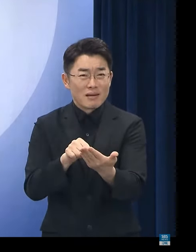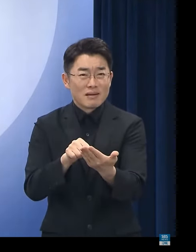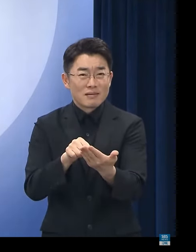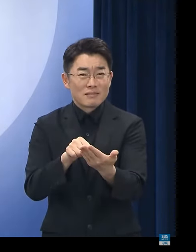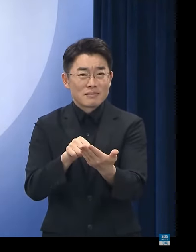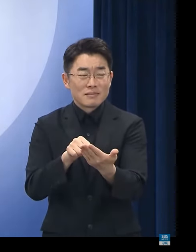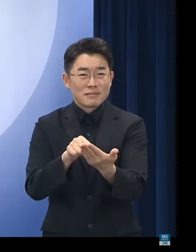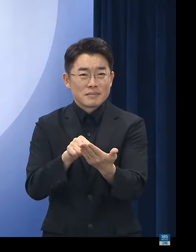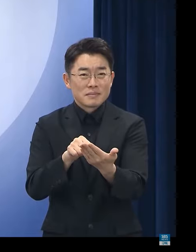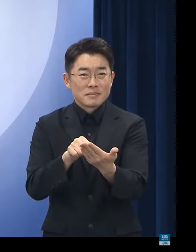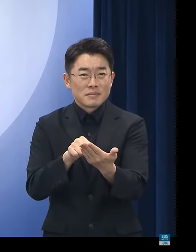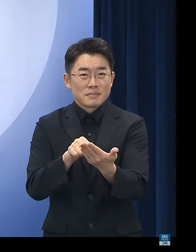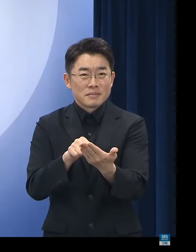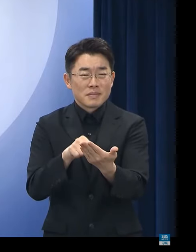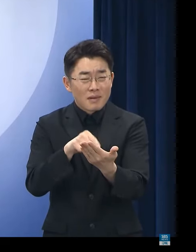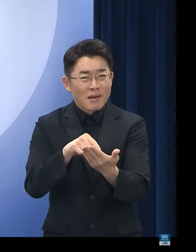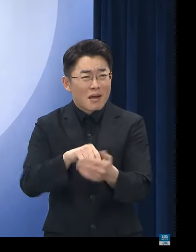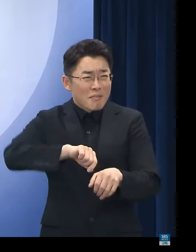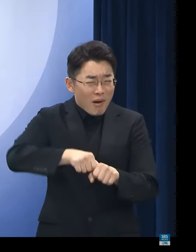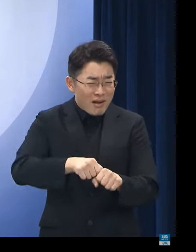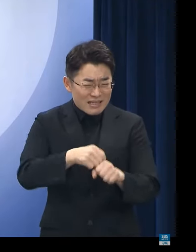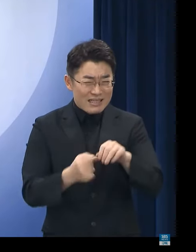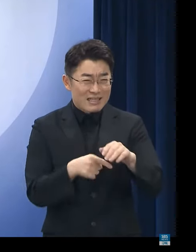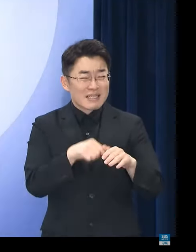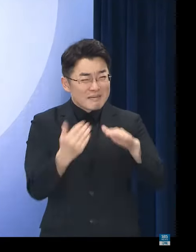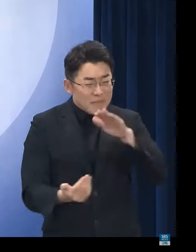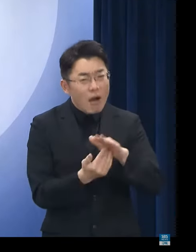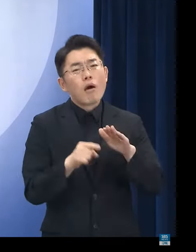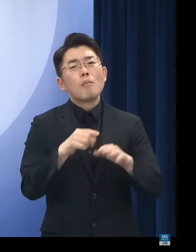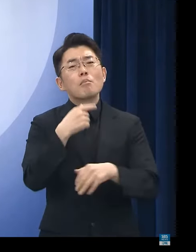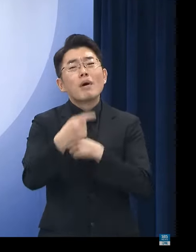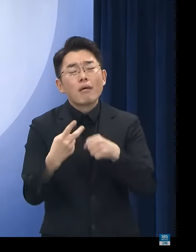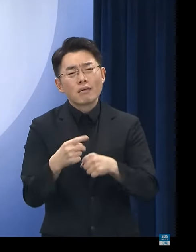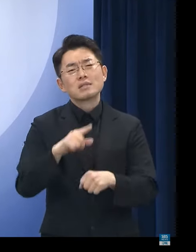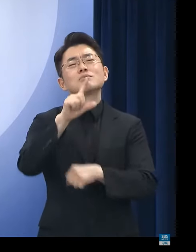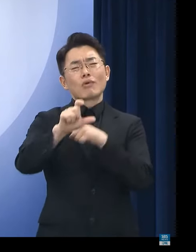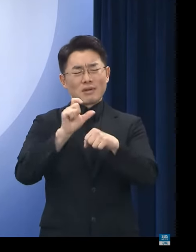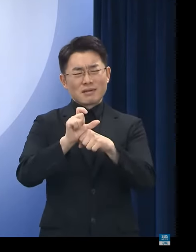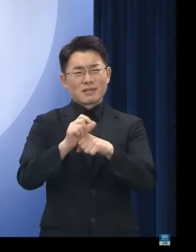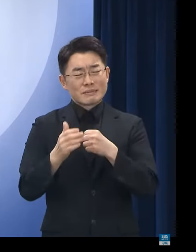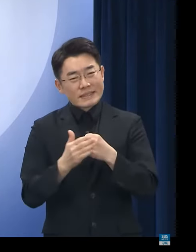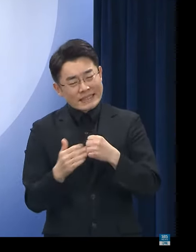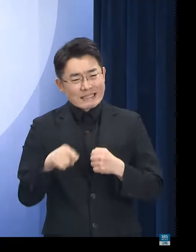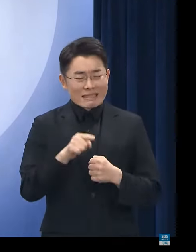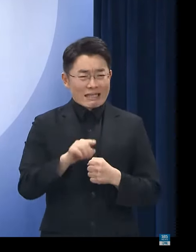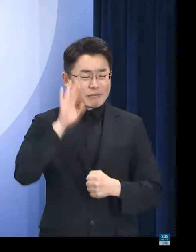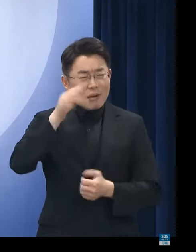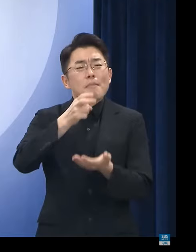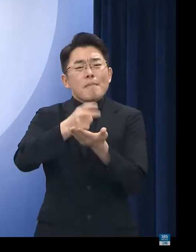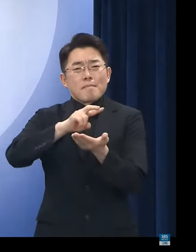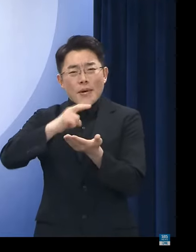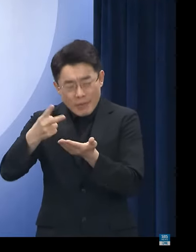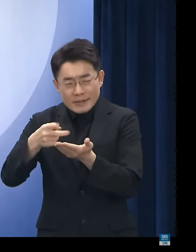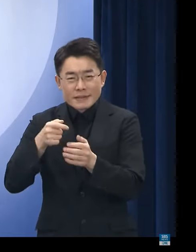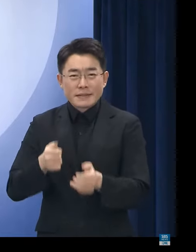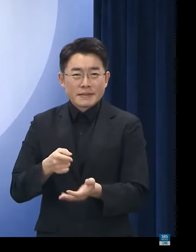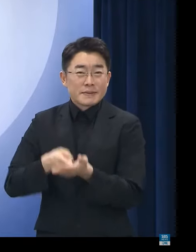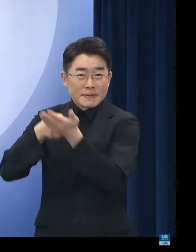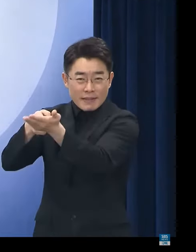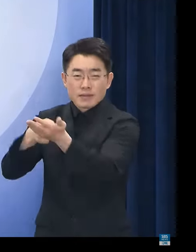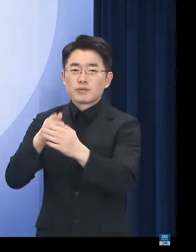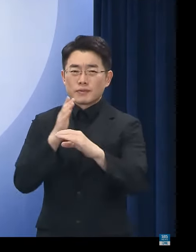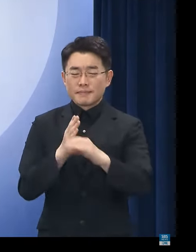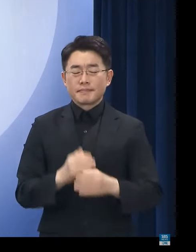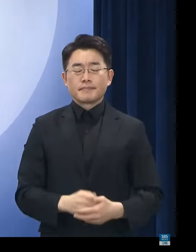15년이 현재 할 수 있는 최대치입니다. 그렇기 때문에 법 개정도 함께 진행 중이라는 말씀도 드립니다.